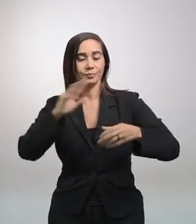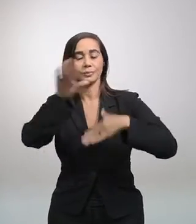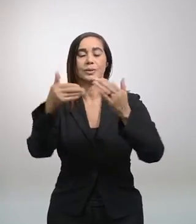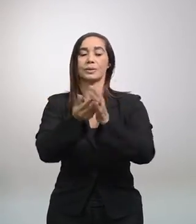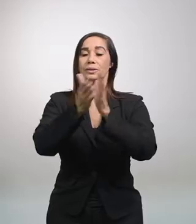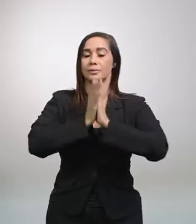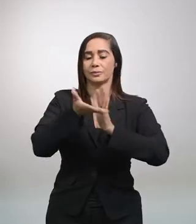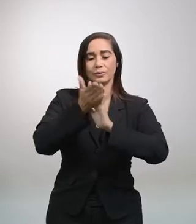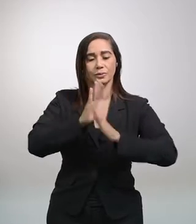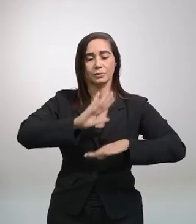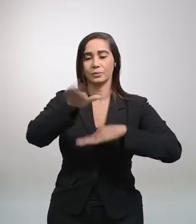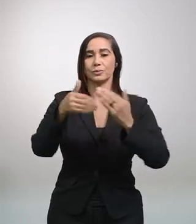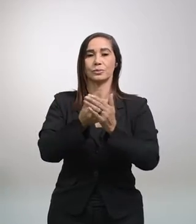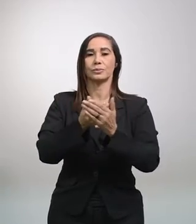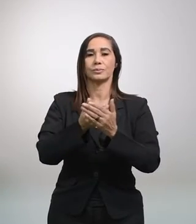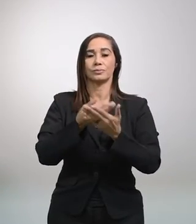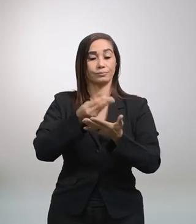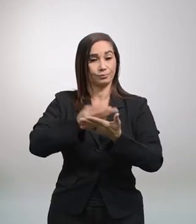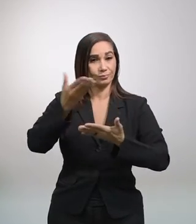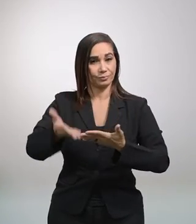hasta que hayas pagado el último cuarto.